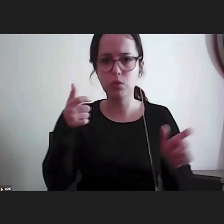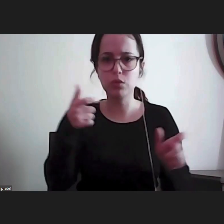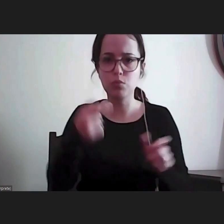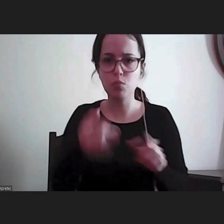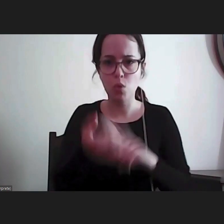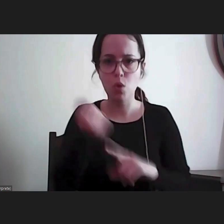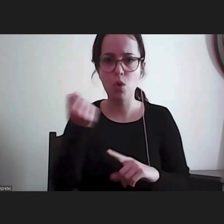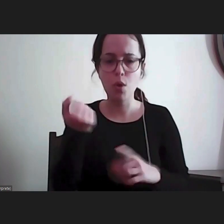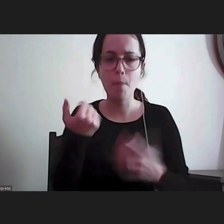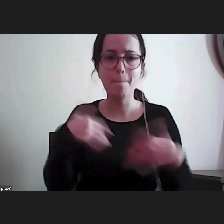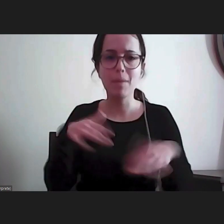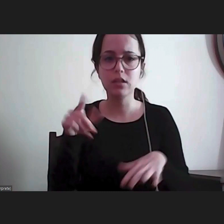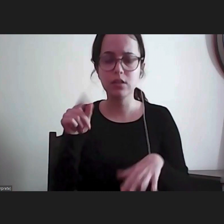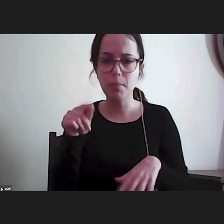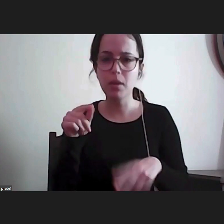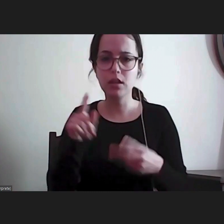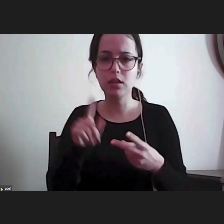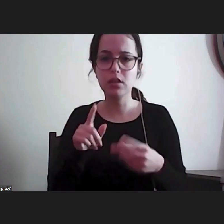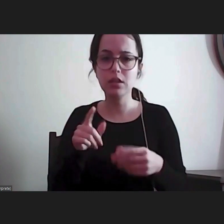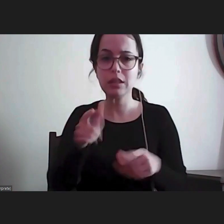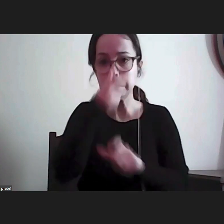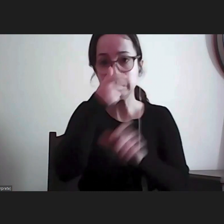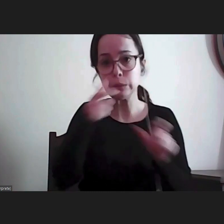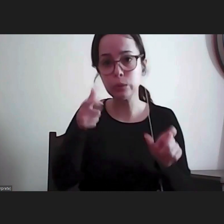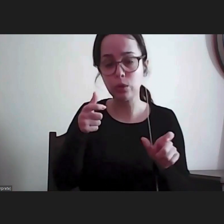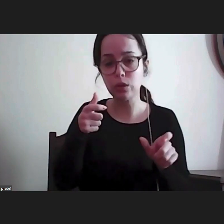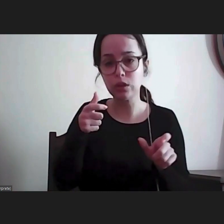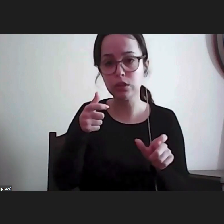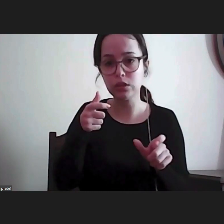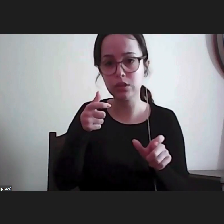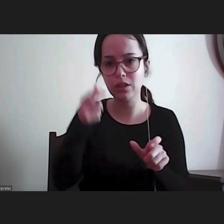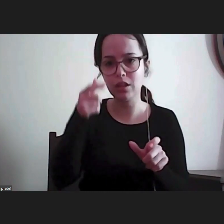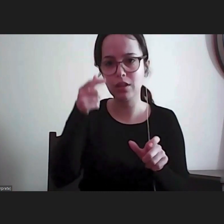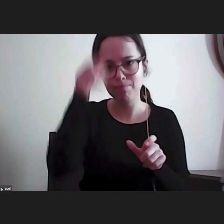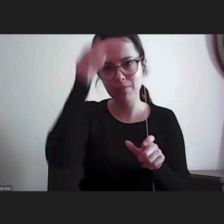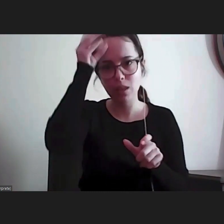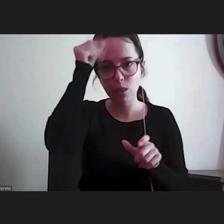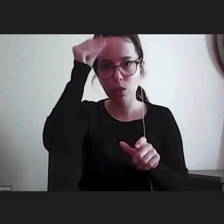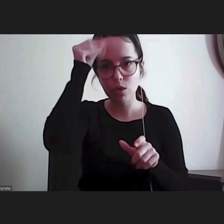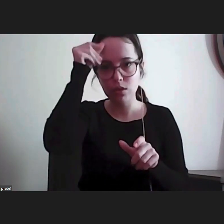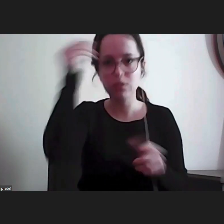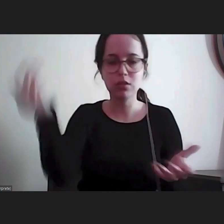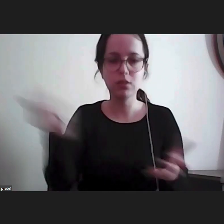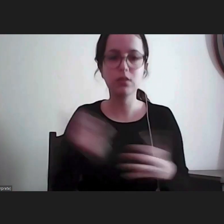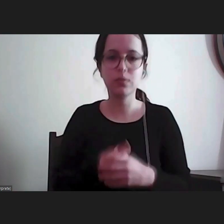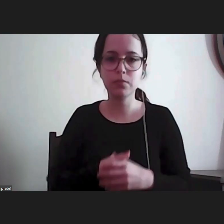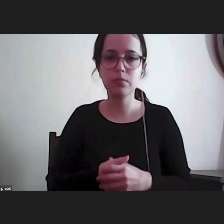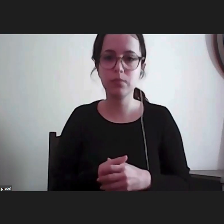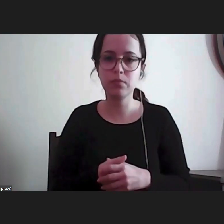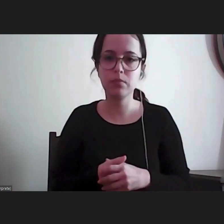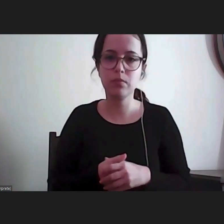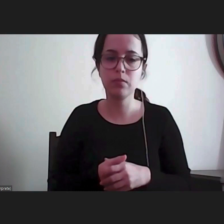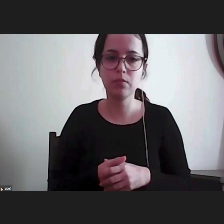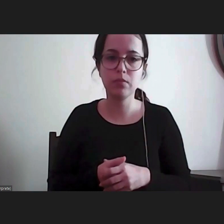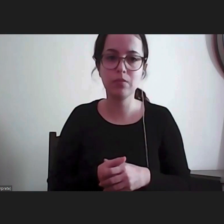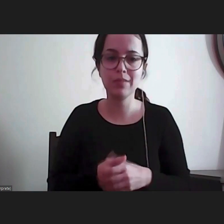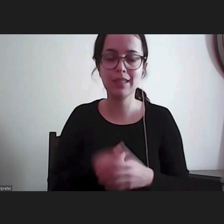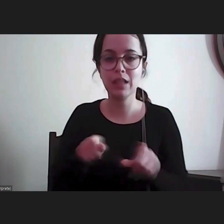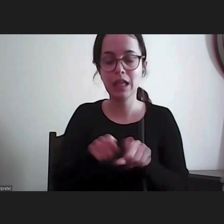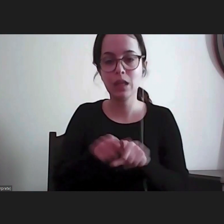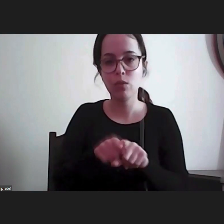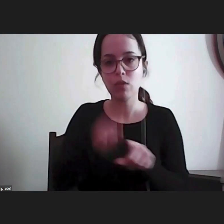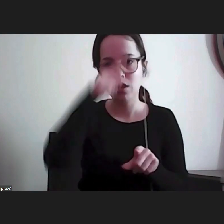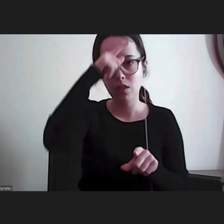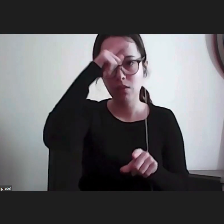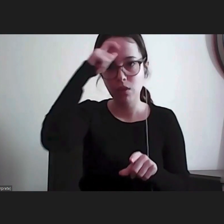também, por exemplo, as pessoas de idade mais avançada e as dificuldades